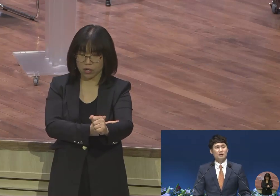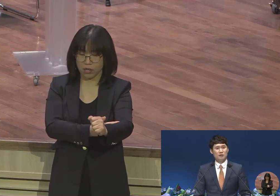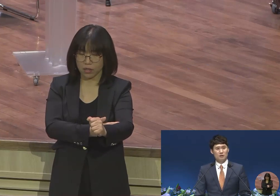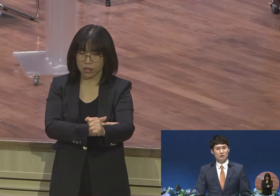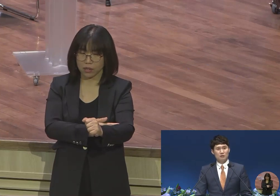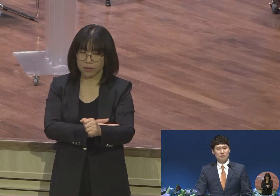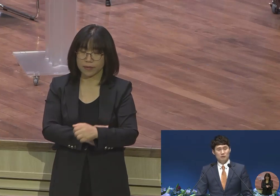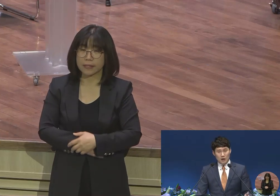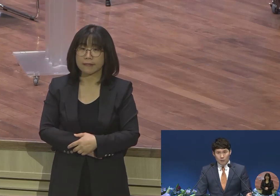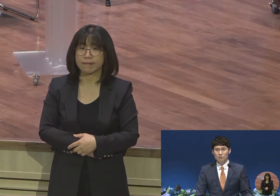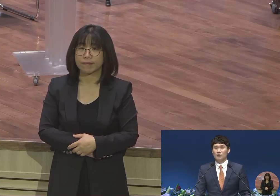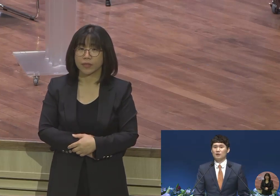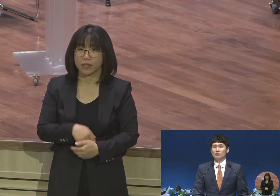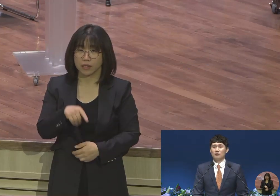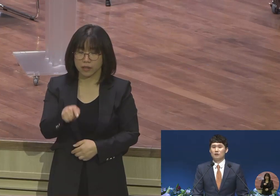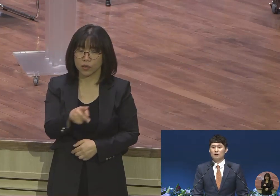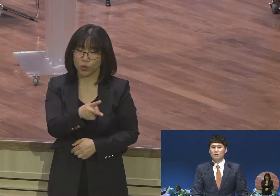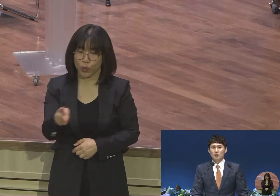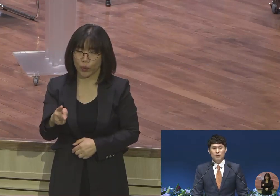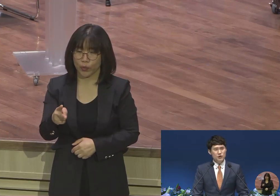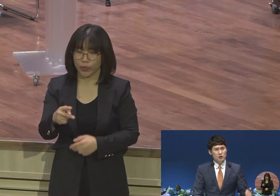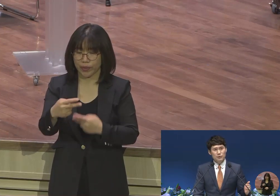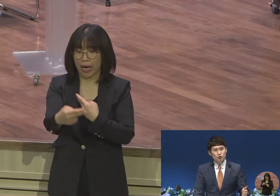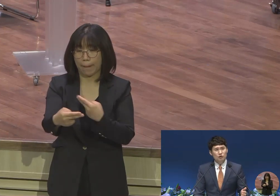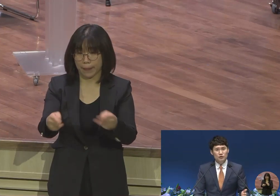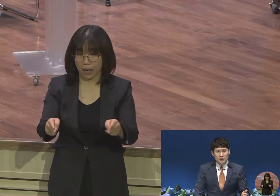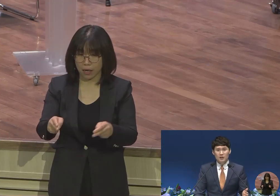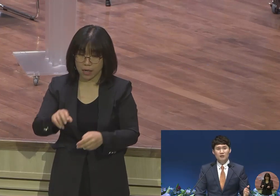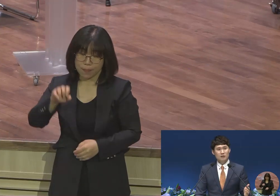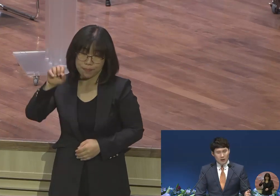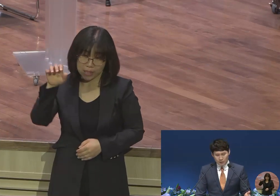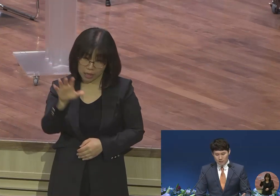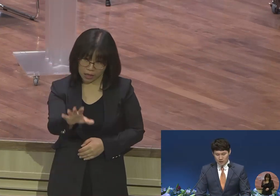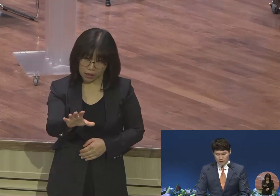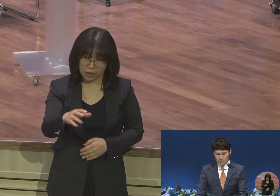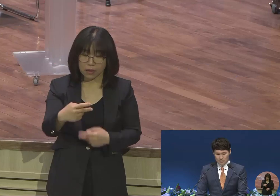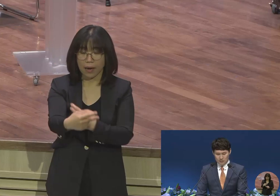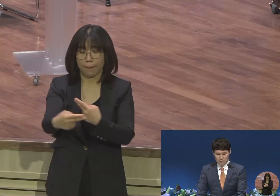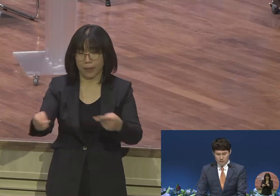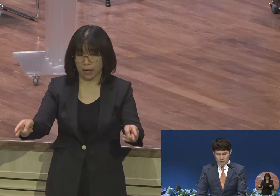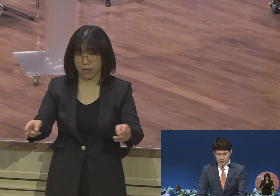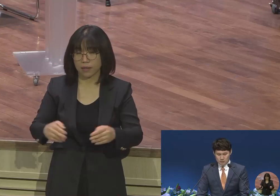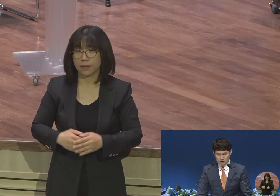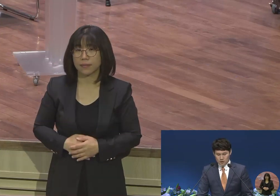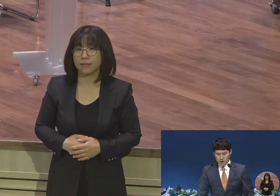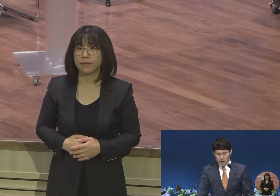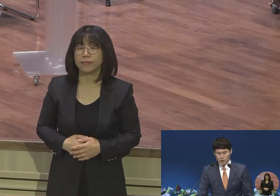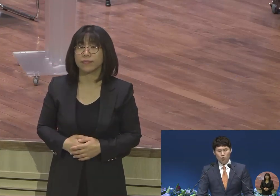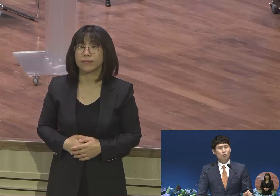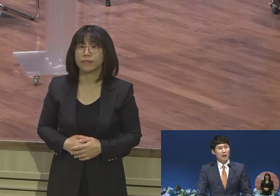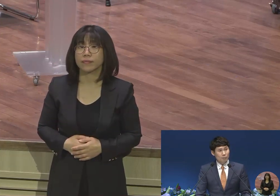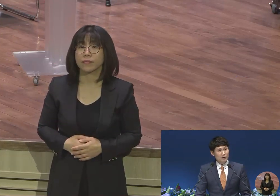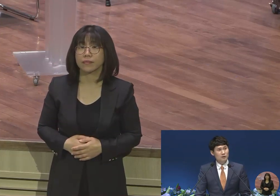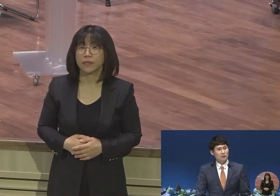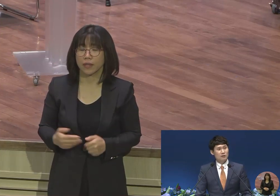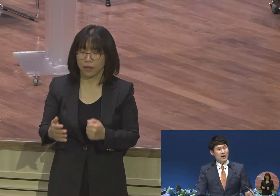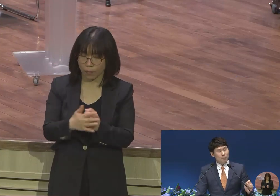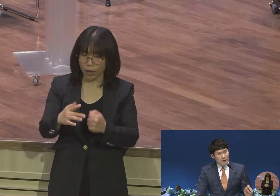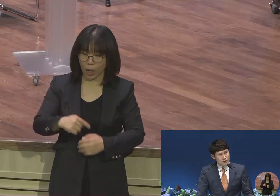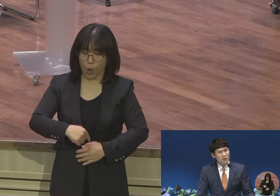다락방입니다 빛을 비추는 것이 다락방입니다 그래서 홀로 다락방은 다락방처럼